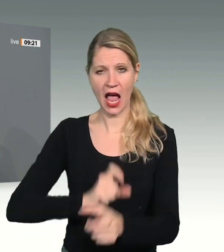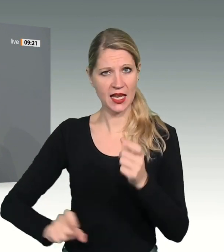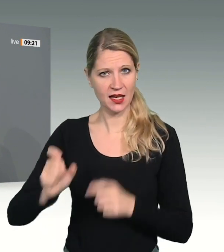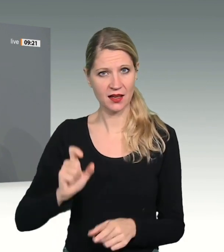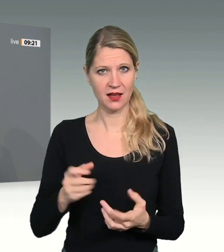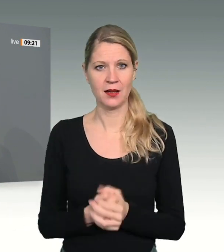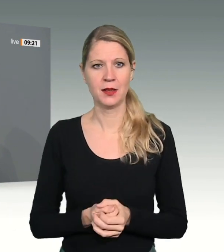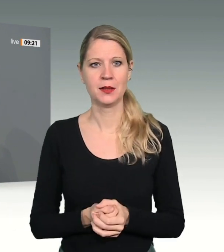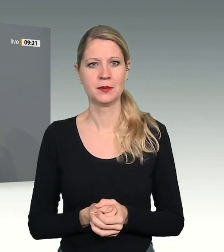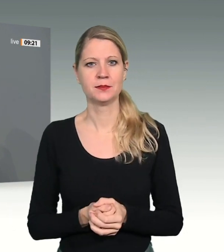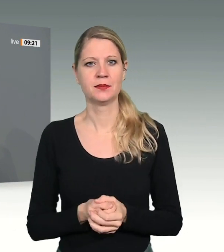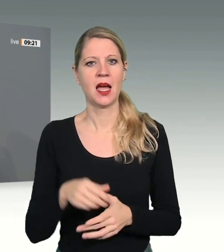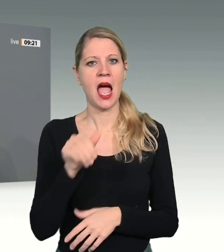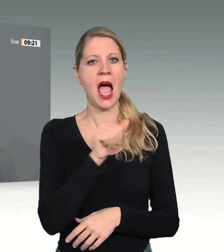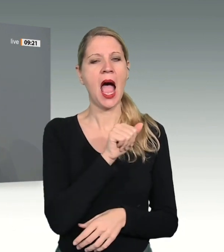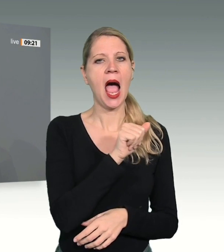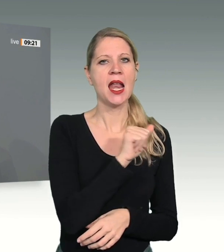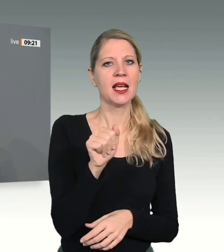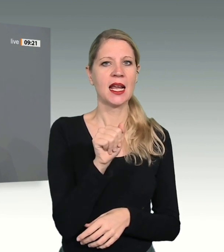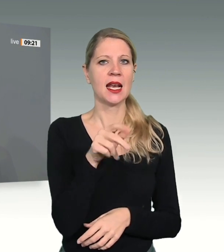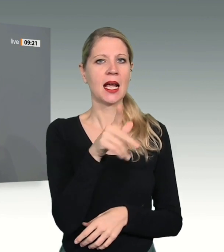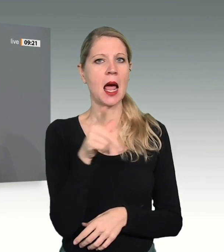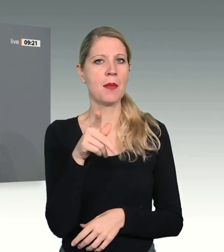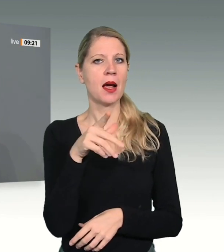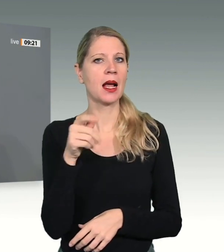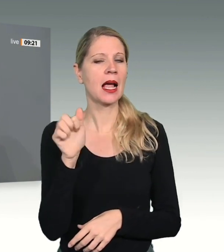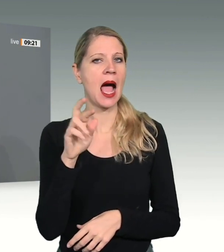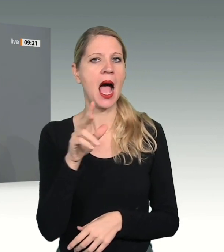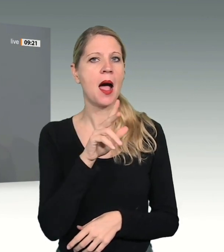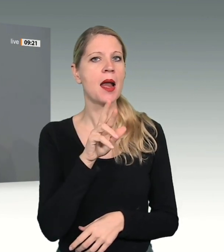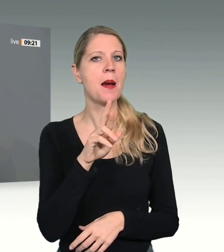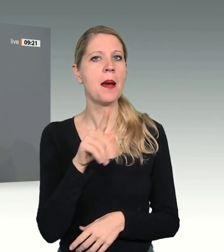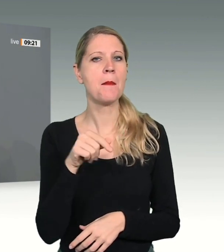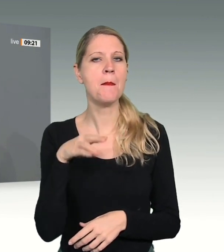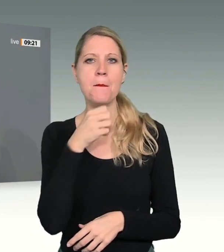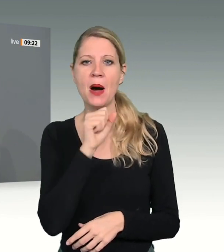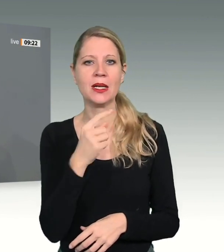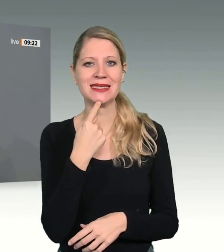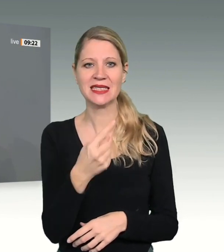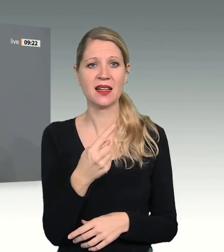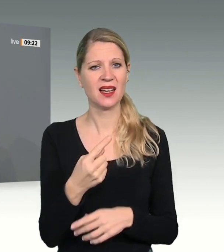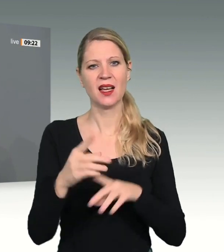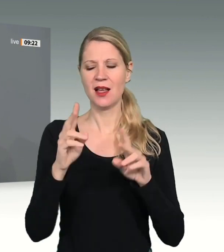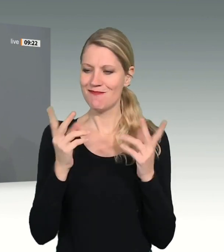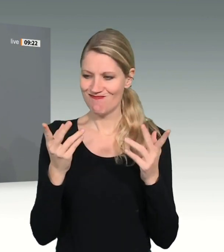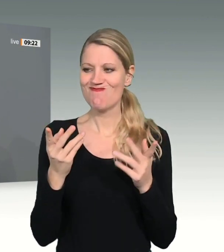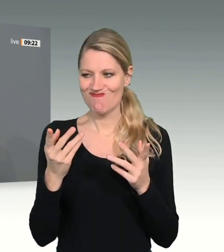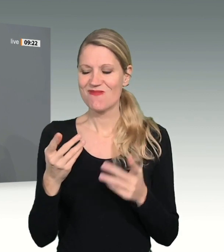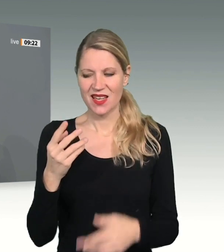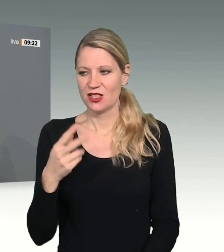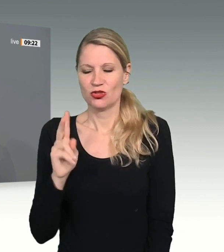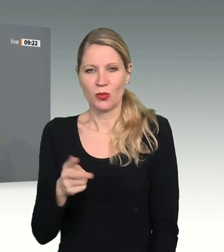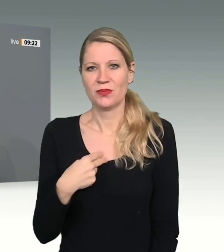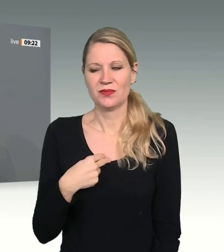Verteidigungsministerin Annegret Kramp-Karrenbauer. Dass es Bedrohungen durch terroristische, asymmetrische Kriegsführung